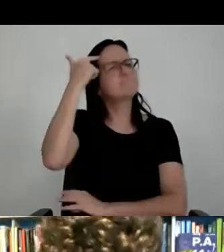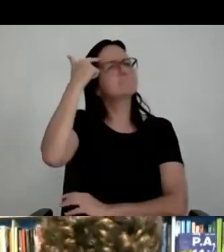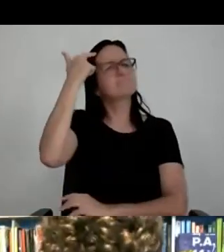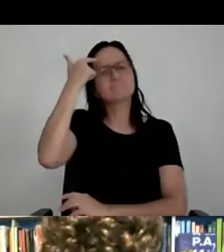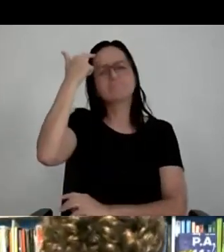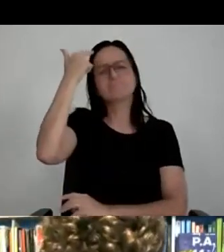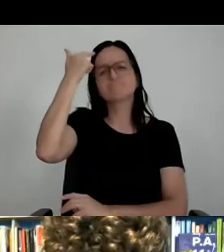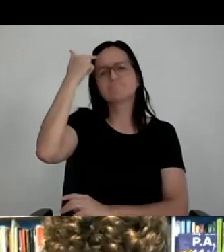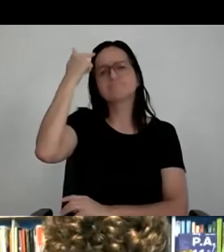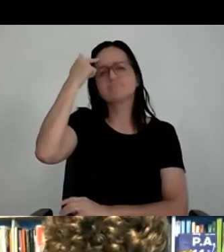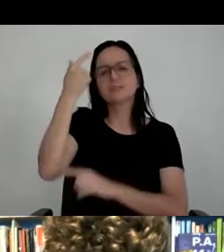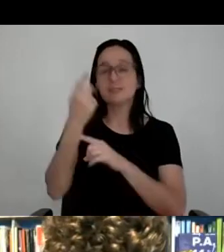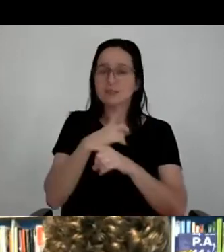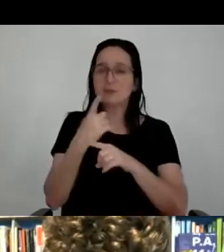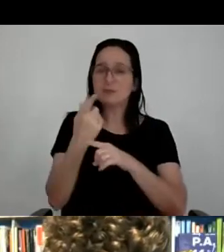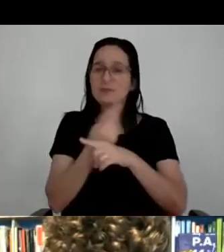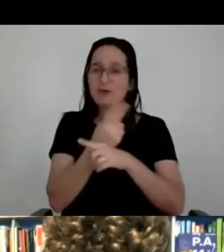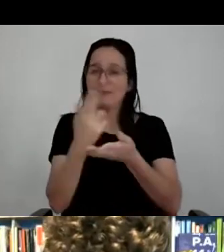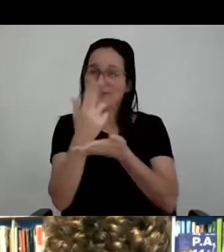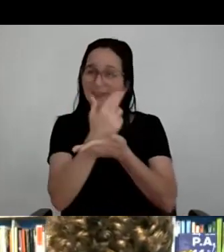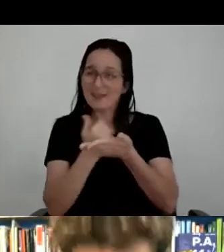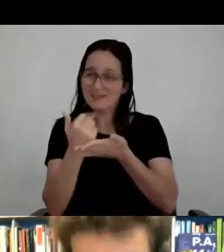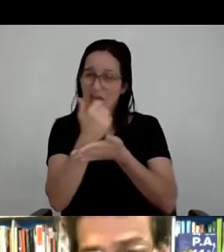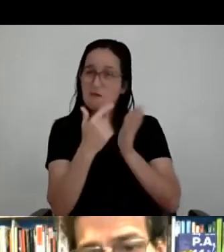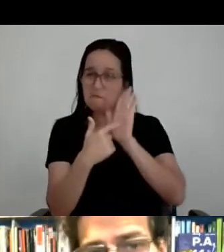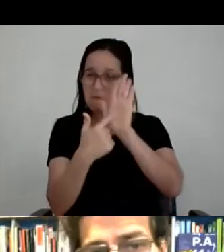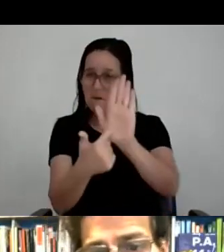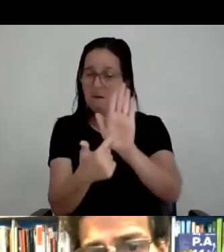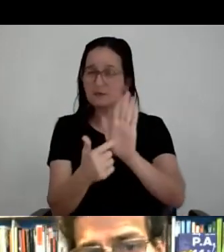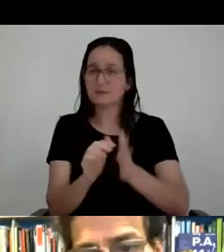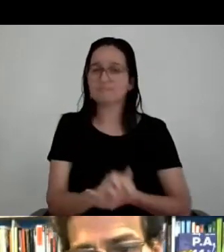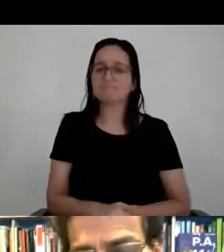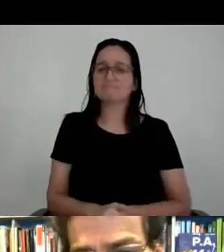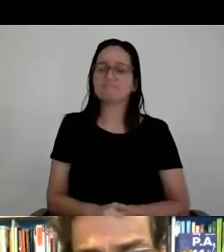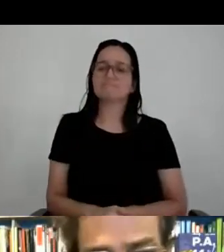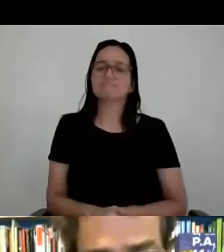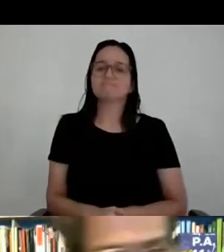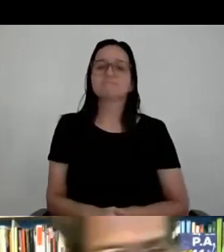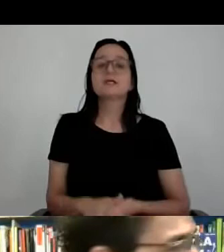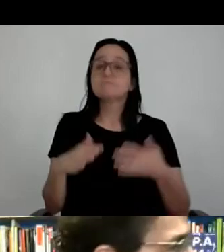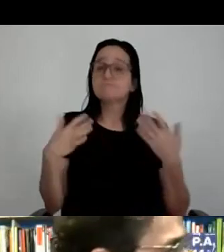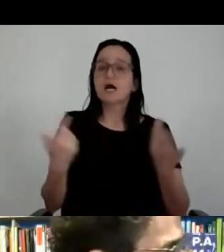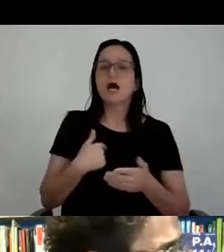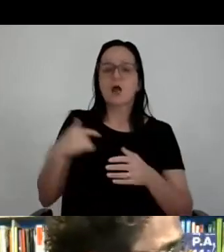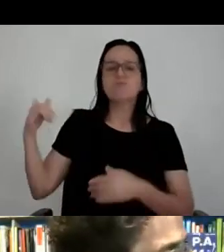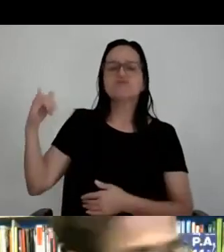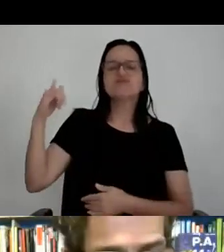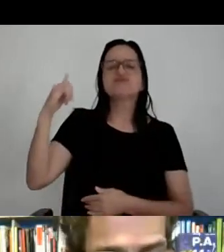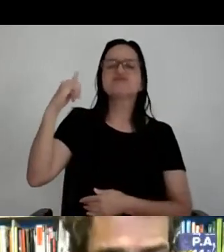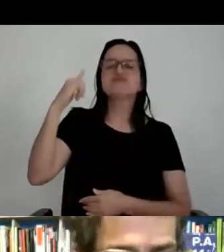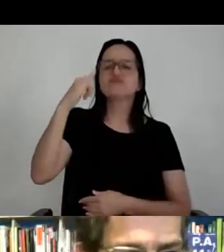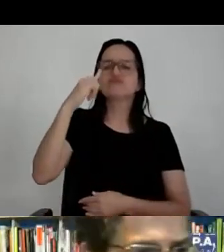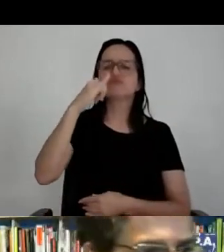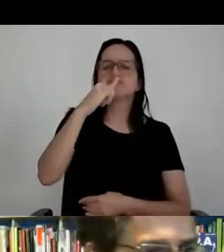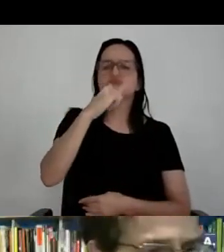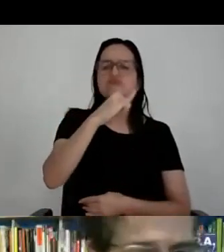que estou procurando um desenho que acho que vai ilustrar bem essa aqui. E eu, no avião... Está aparecendo a imagem aqui? Não, não.